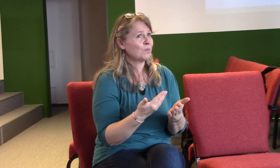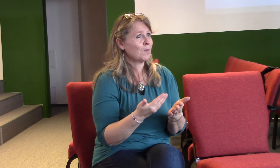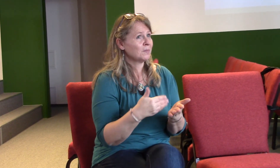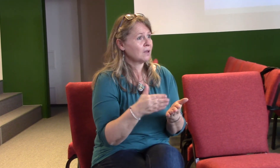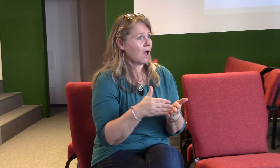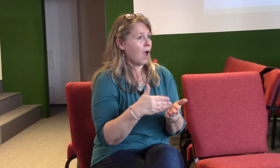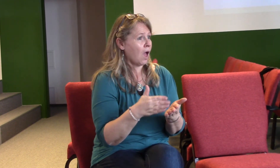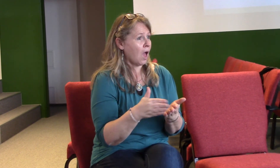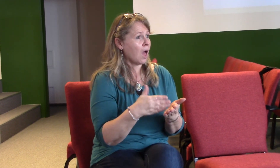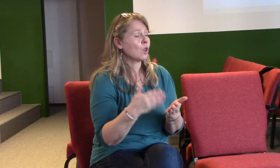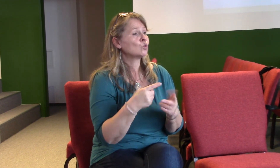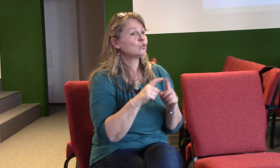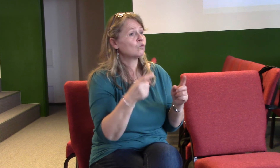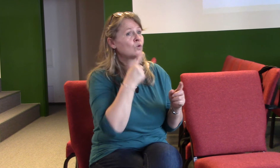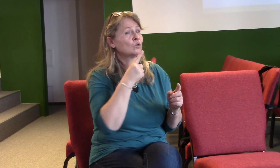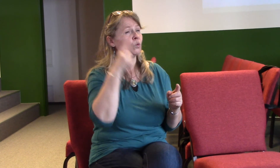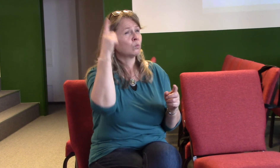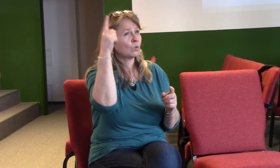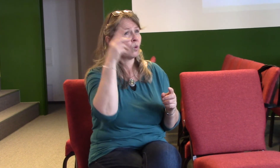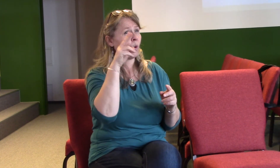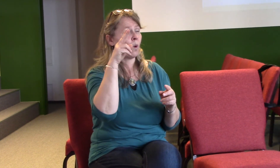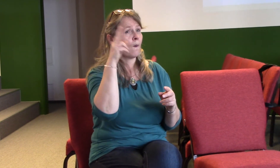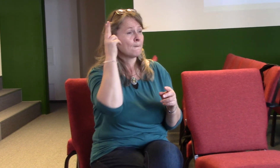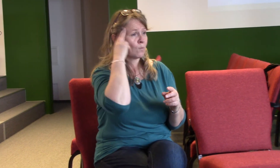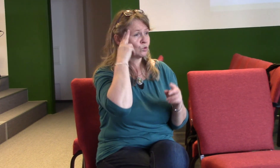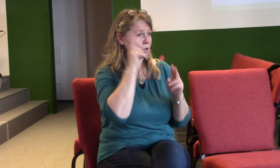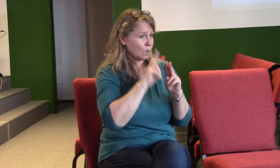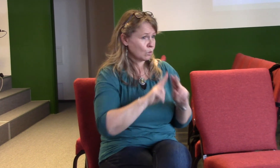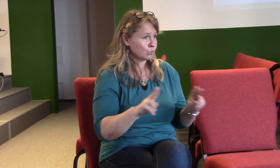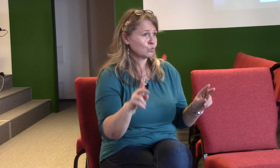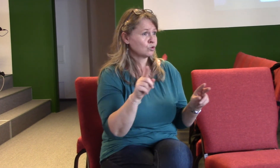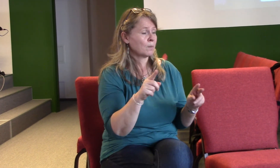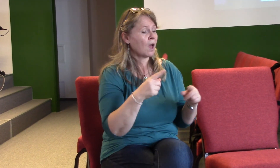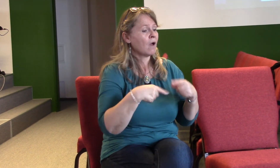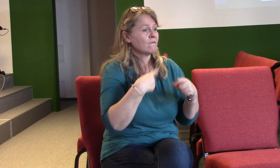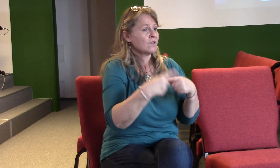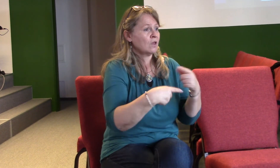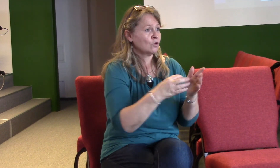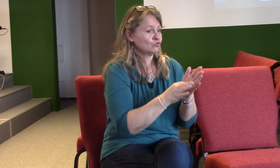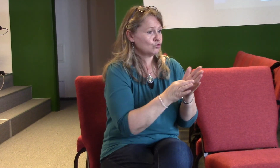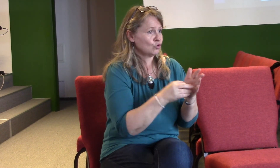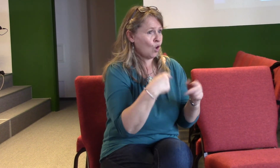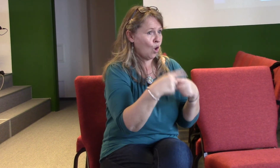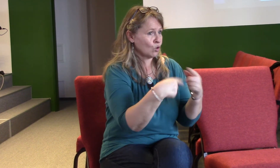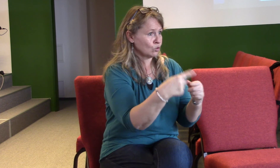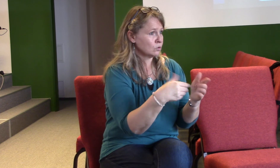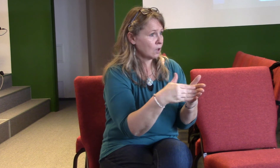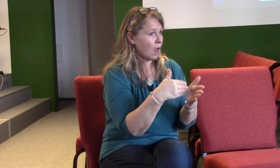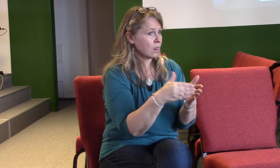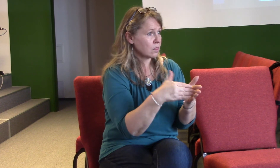mnohotvárný, tak úžasný, že stále celou věčnost budeme mít, co poznávat. Velice se mě